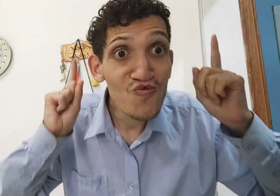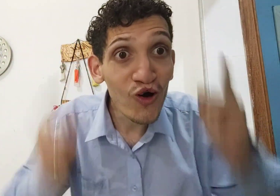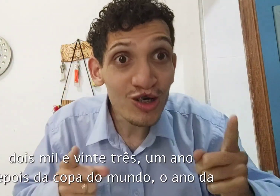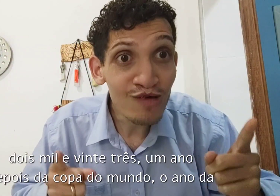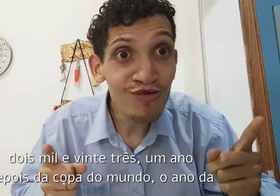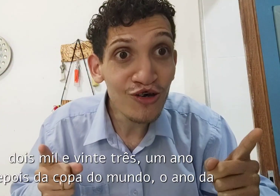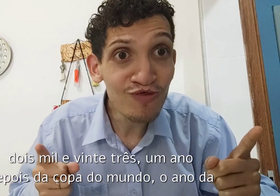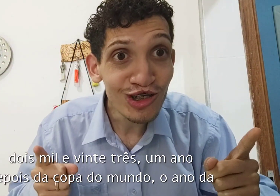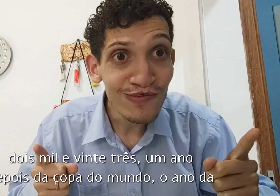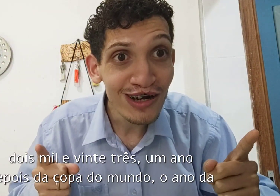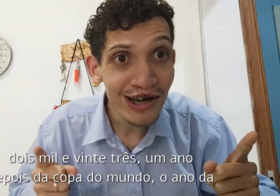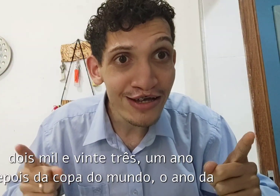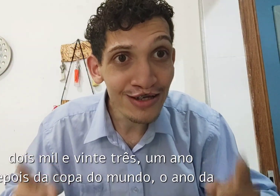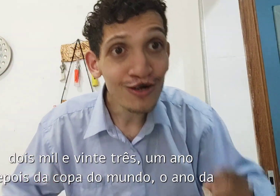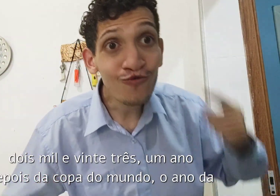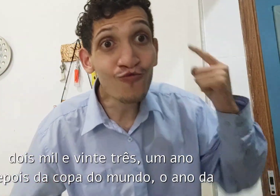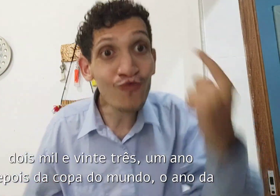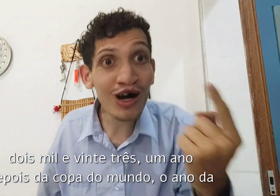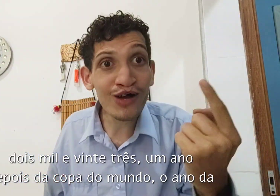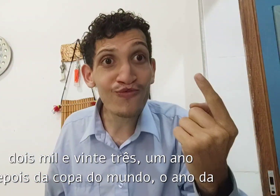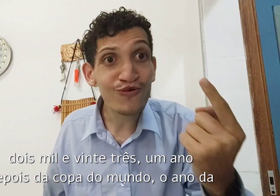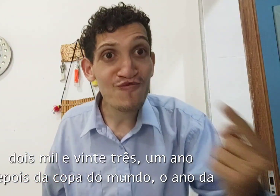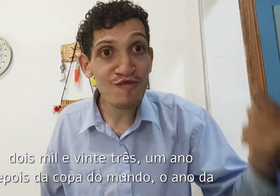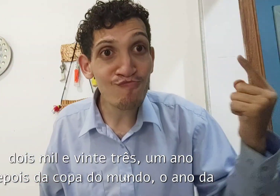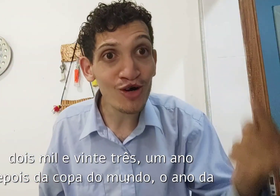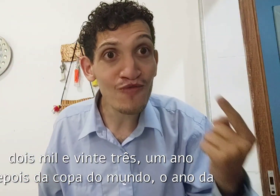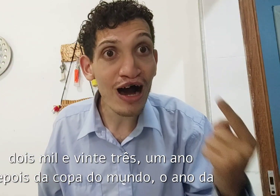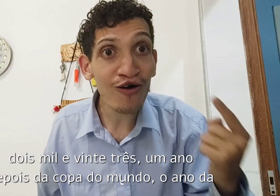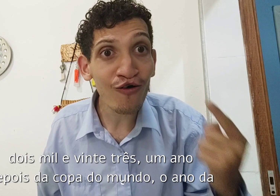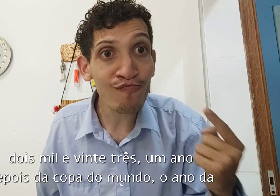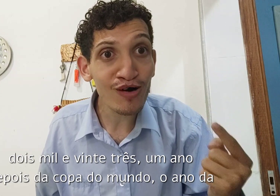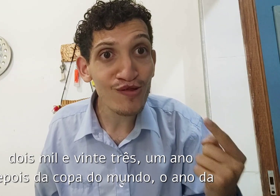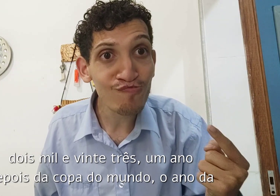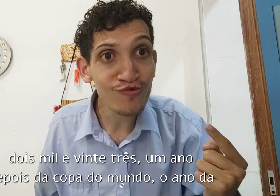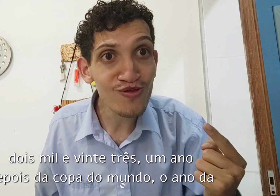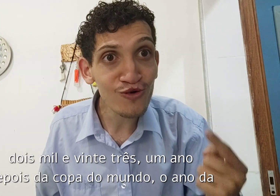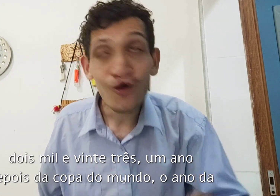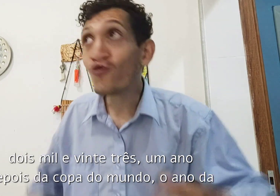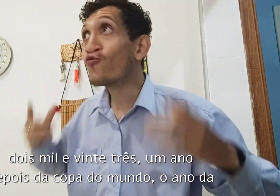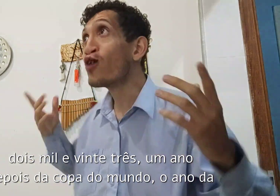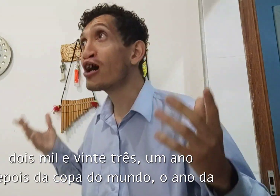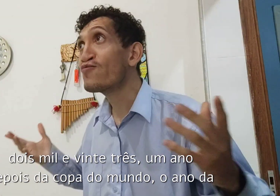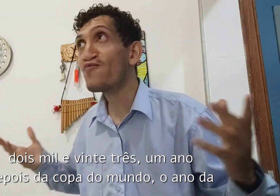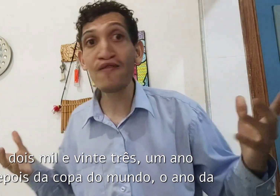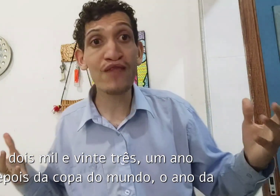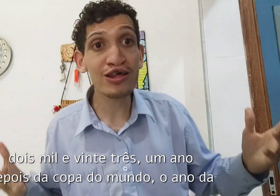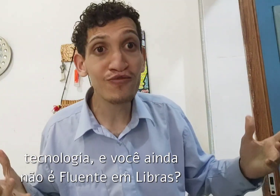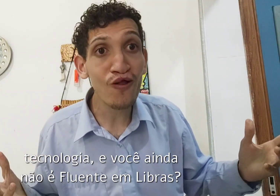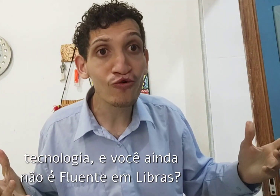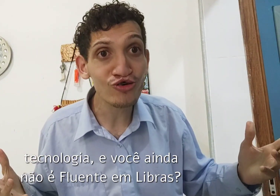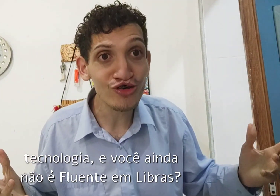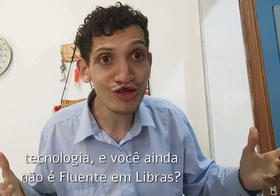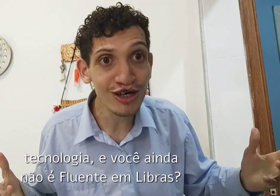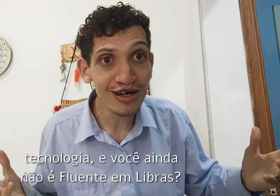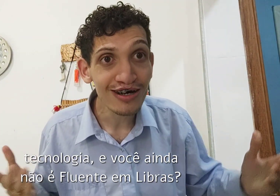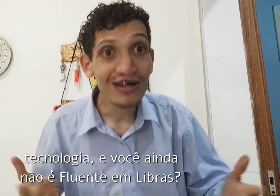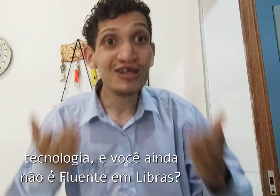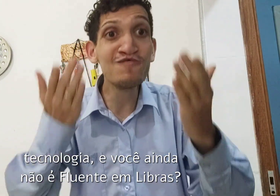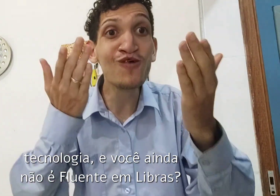2023, um ano depois da Copa do Mundo, o ano da Tecnologia e